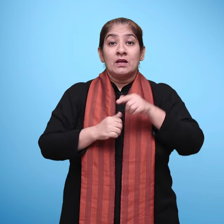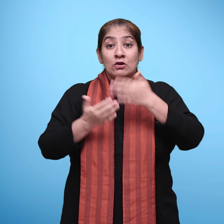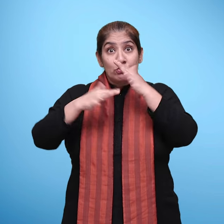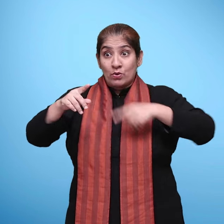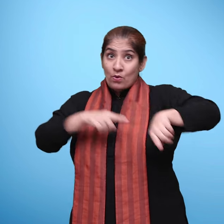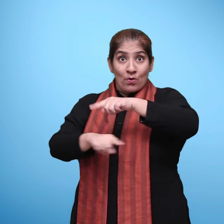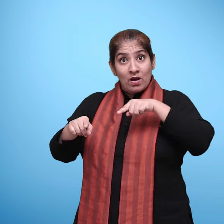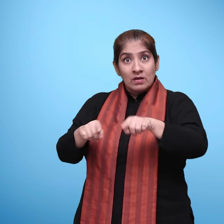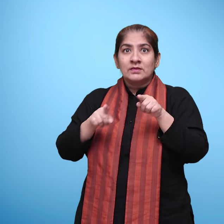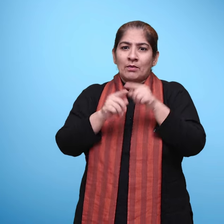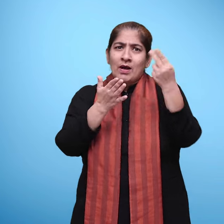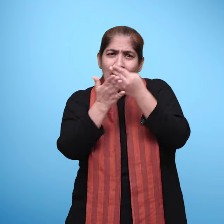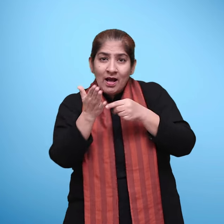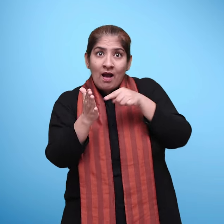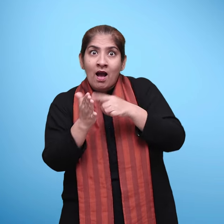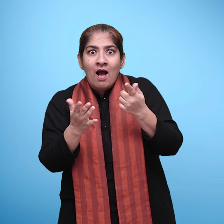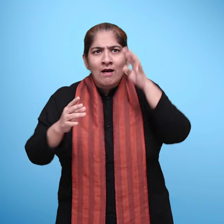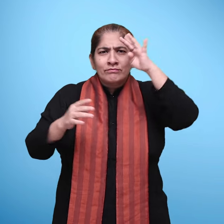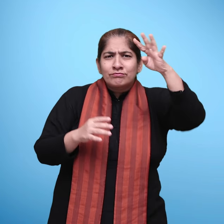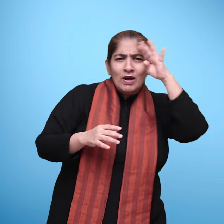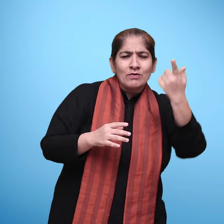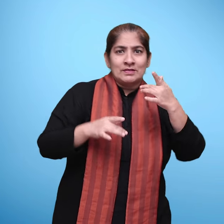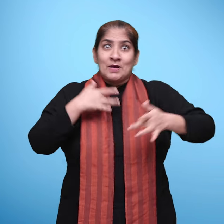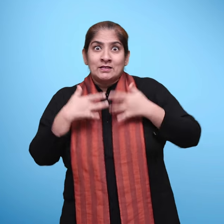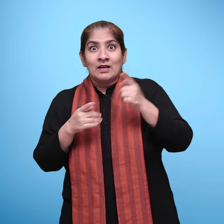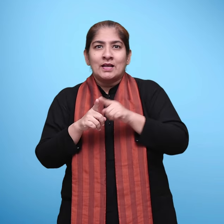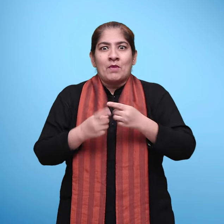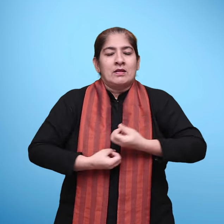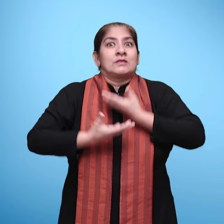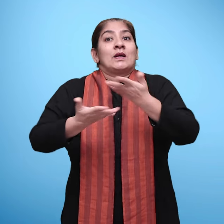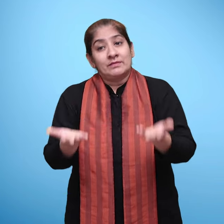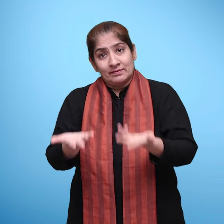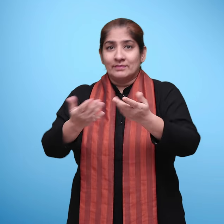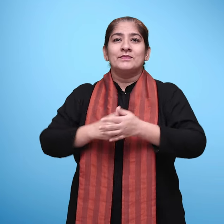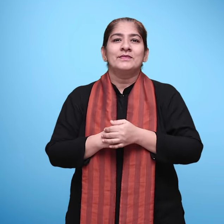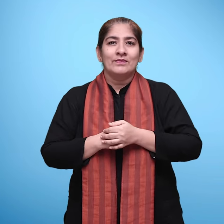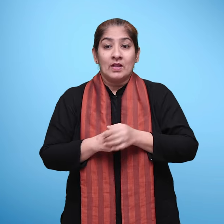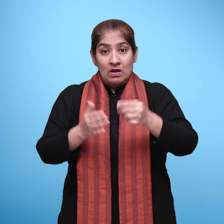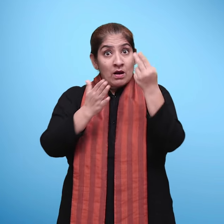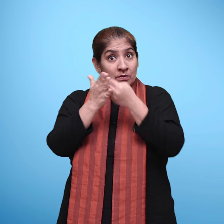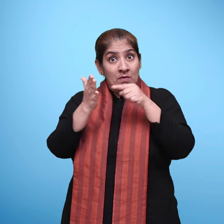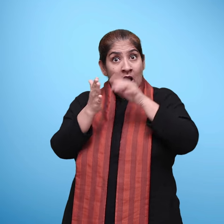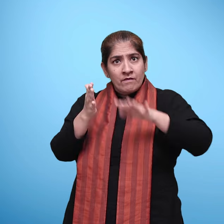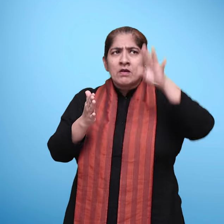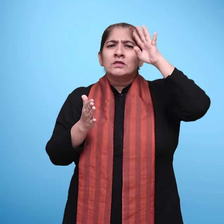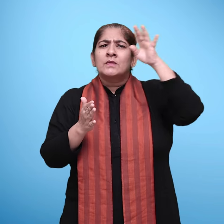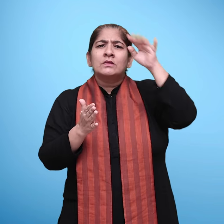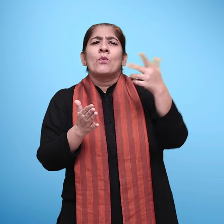बच्चे चित्रों द्वारा खुद के विचारों और भावनाओं को व्यक्त करते हैं इन चित्रों में हमें बच्चों की